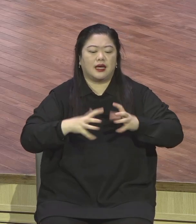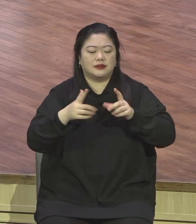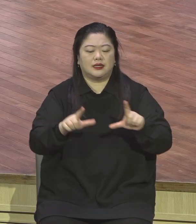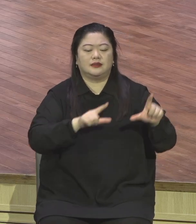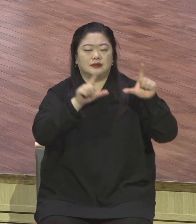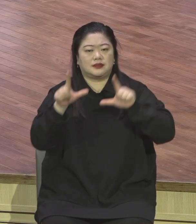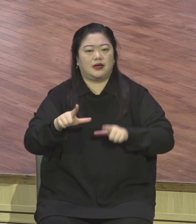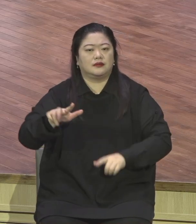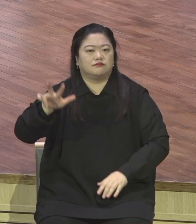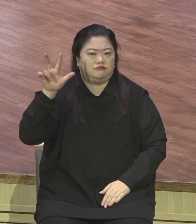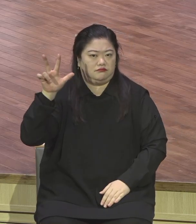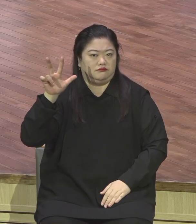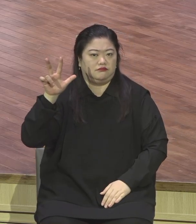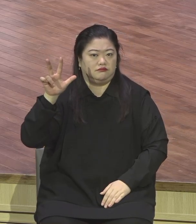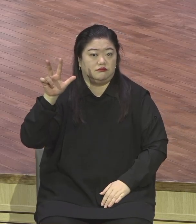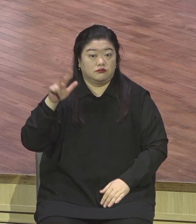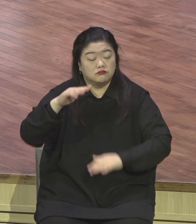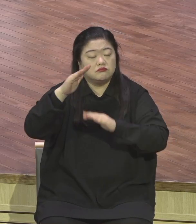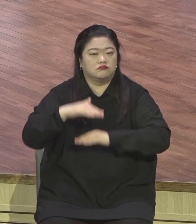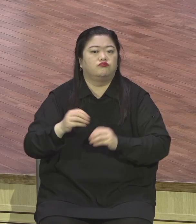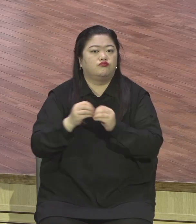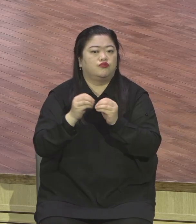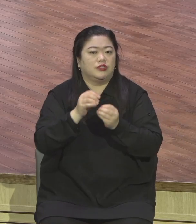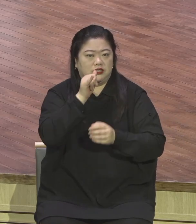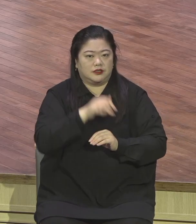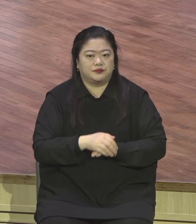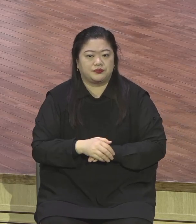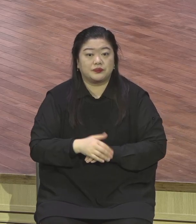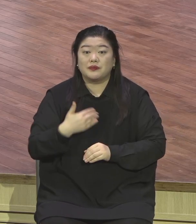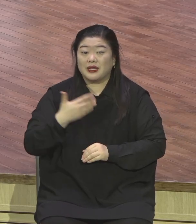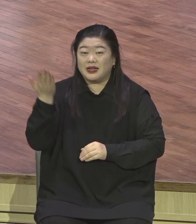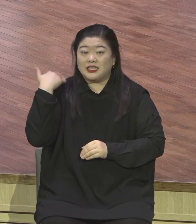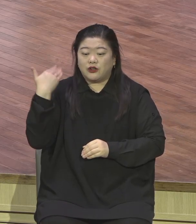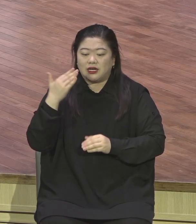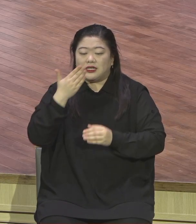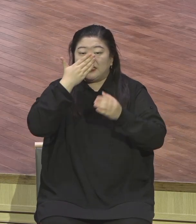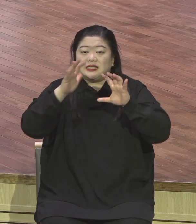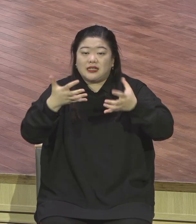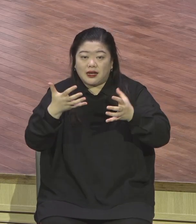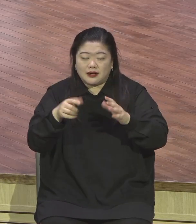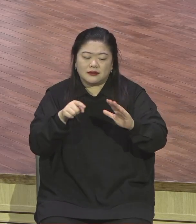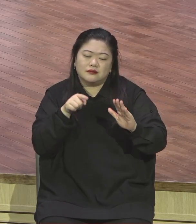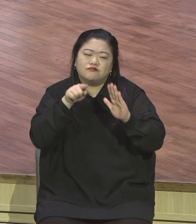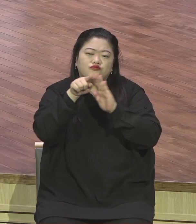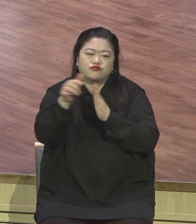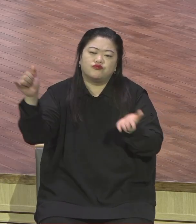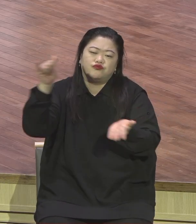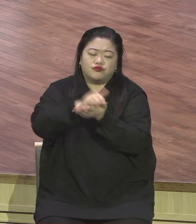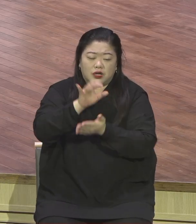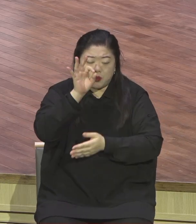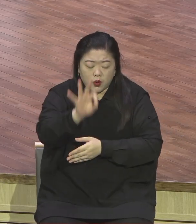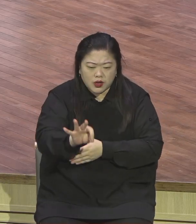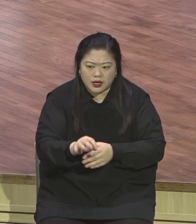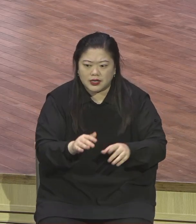성인식을 갔을 때 이 13세된 아이들이 성인식하는 것을 봤어요. 그 성인식을 봤는데